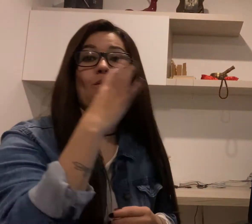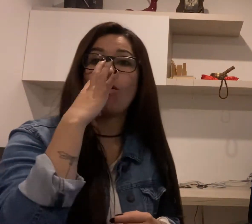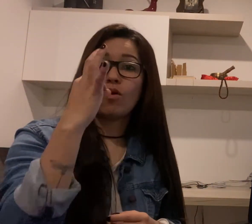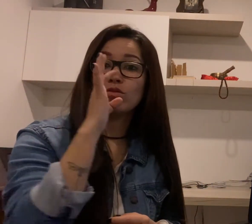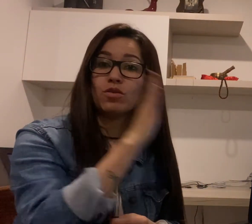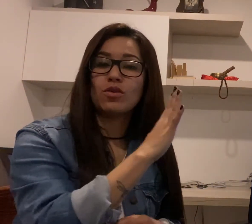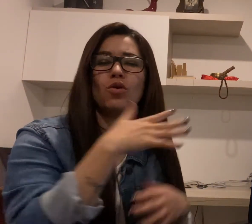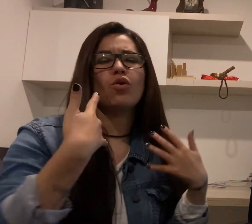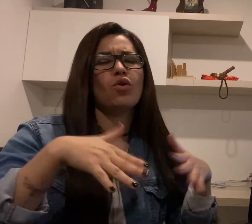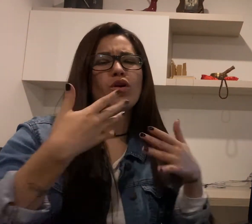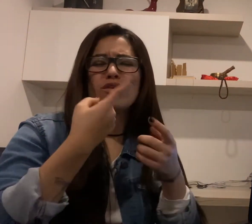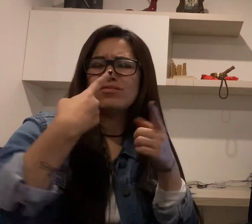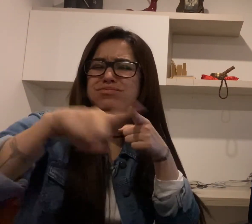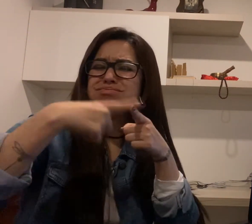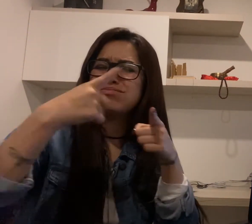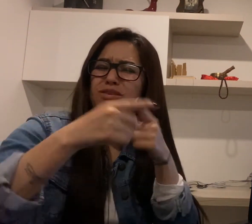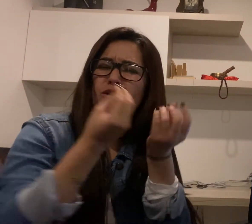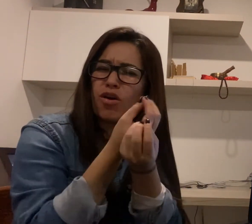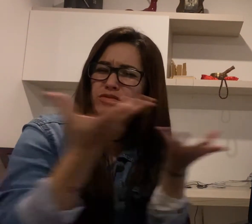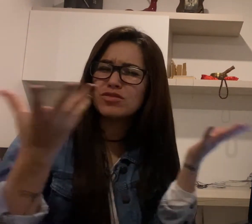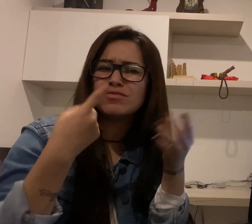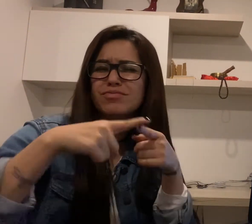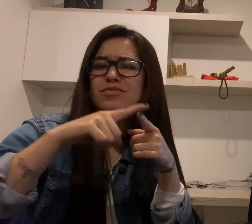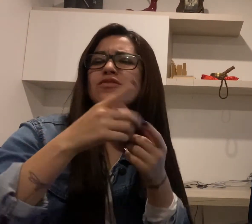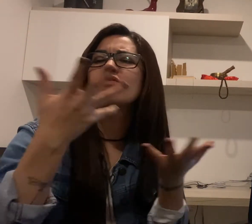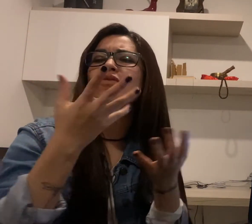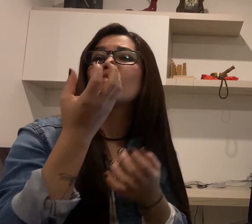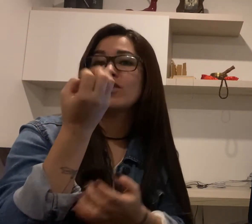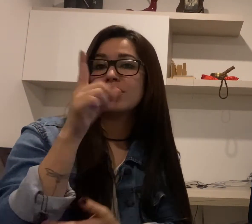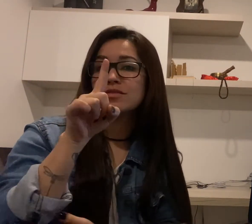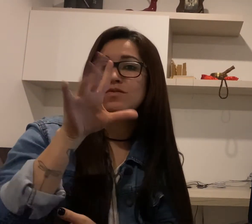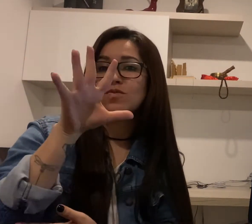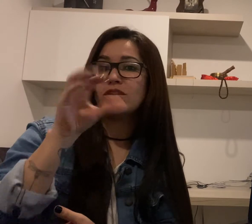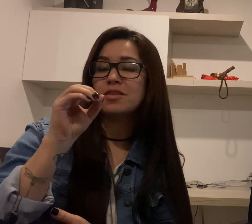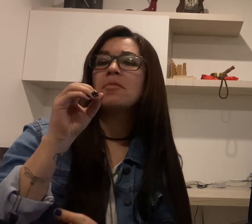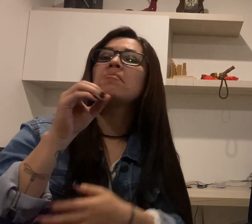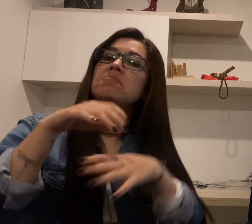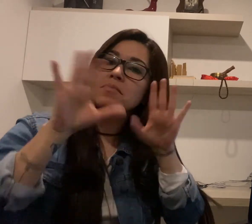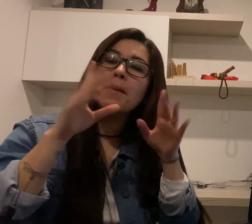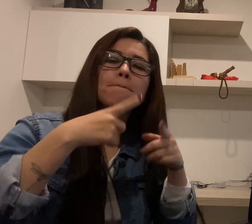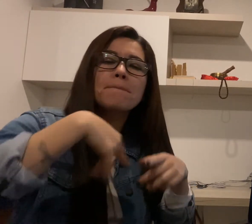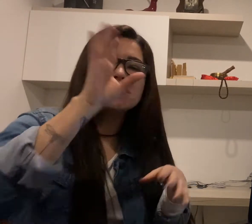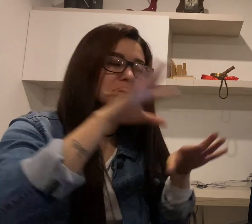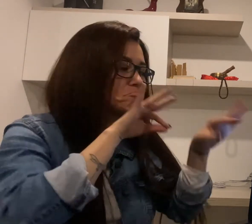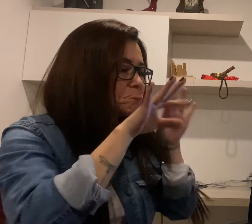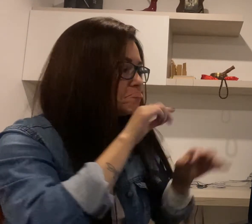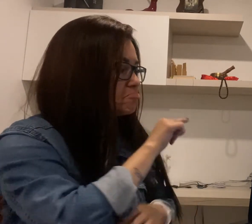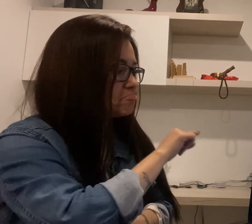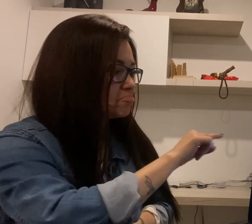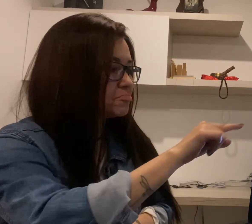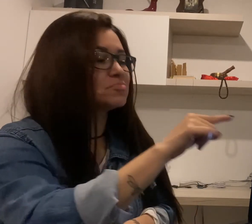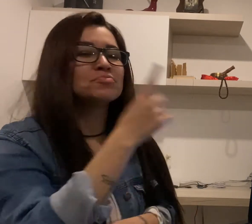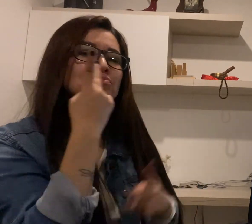Aquí, pues estas son algunas de sus obras, porque tiene más o menos 150 obras,